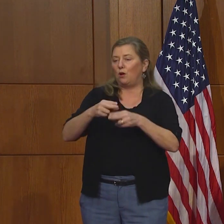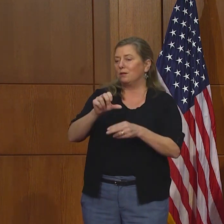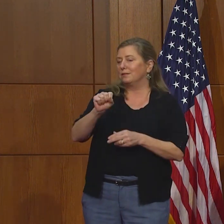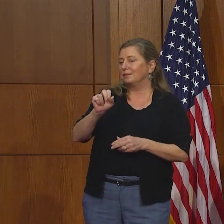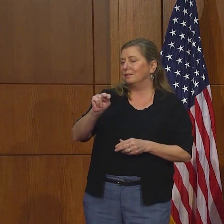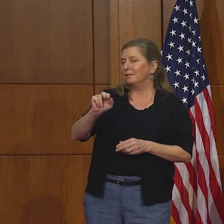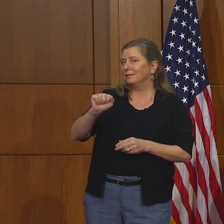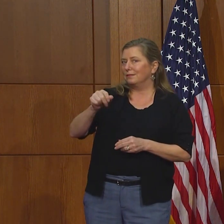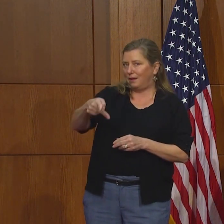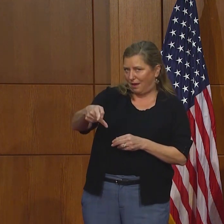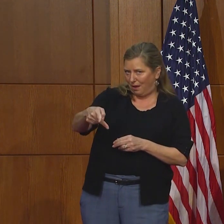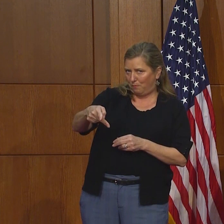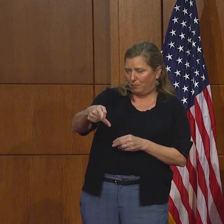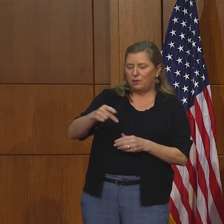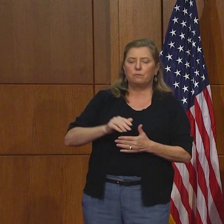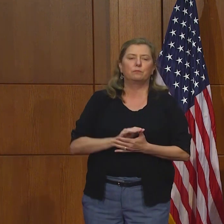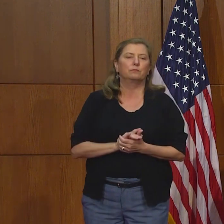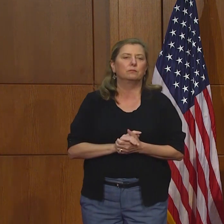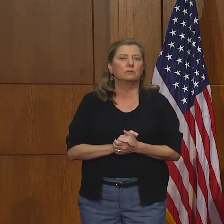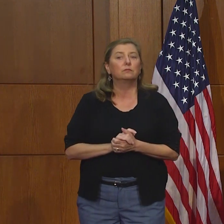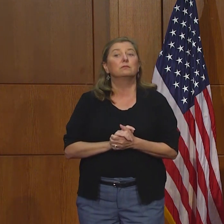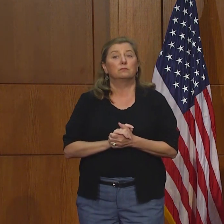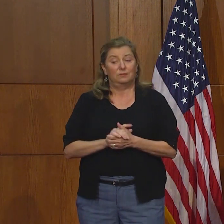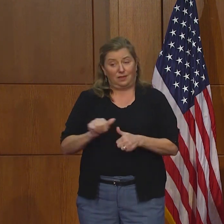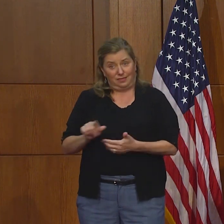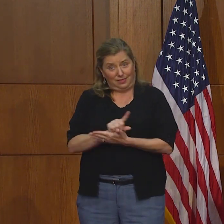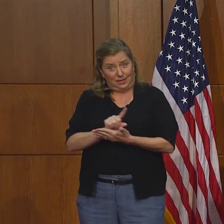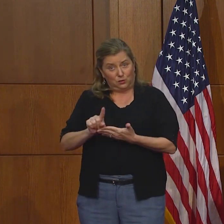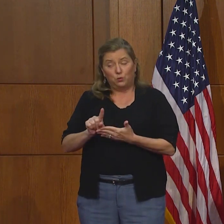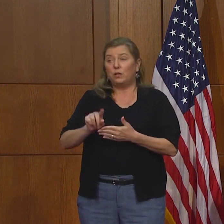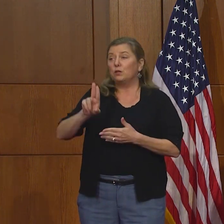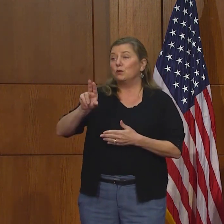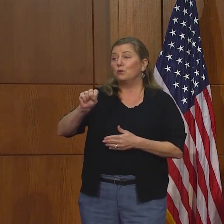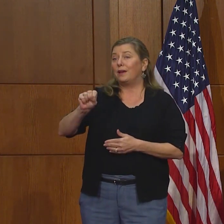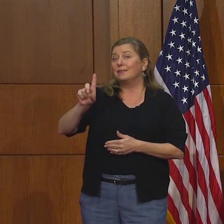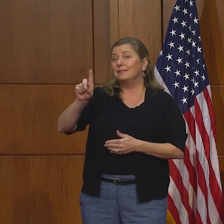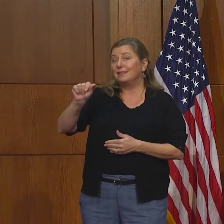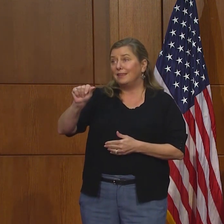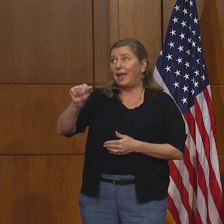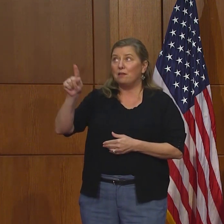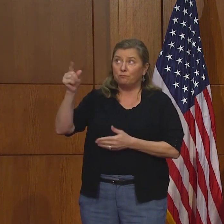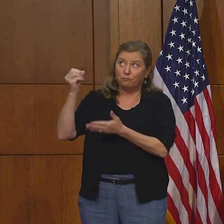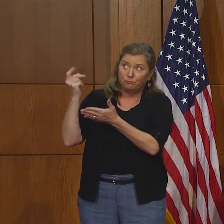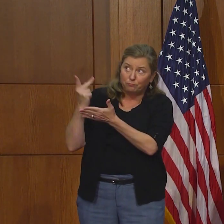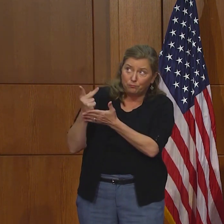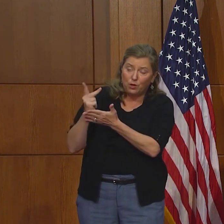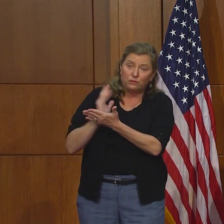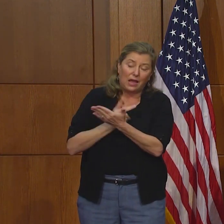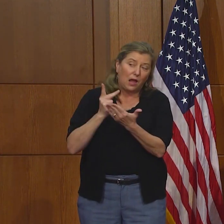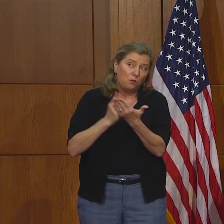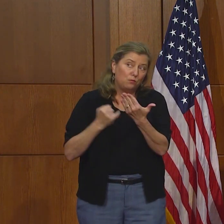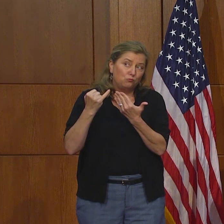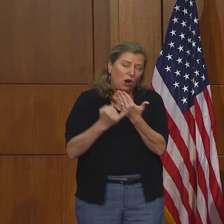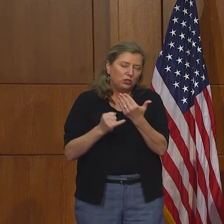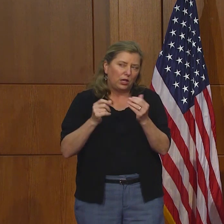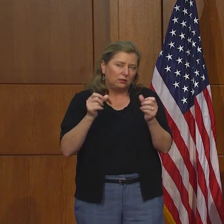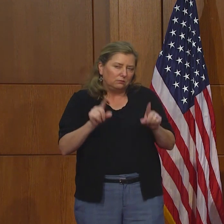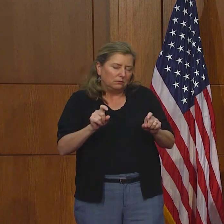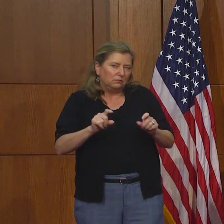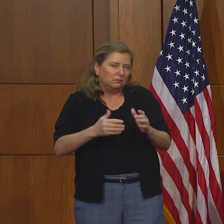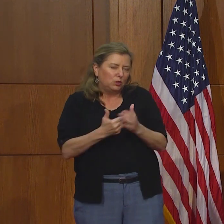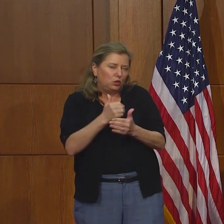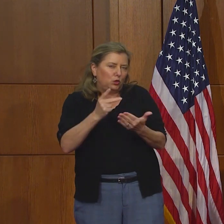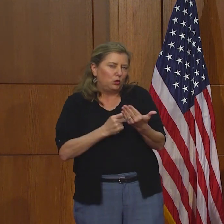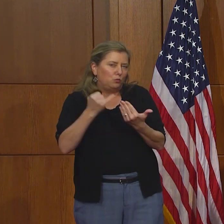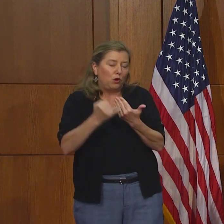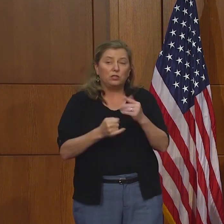conoce como los servicios de beneficio SNAP. Esta semana se ha aprobado un proyecto